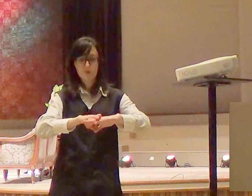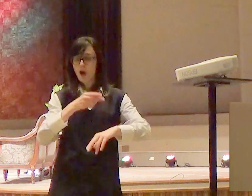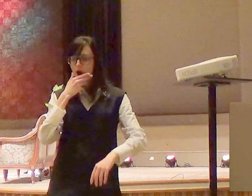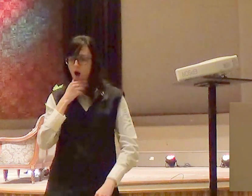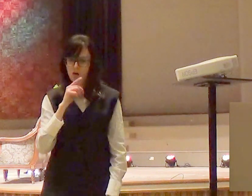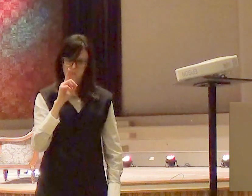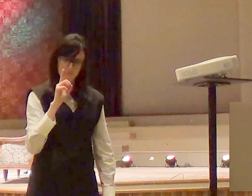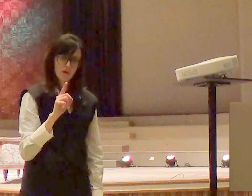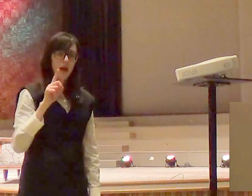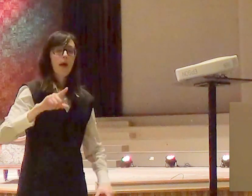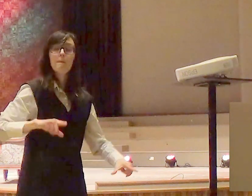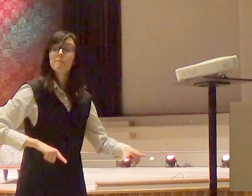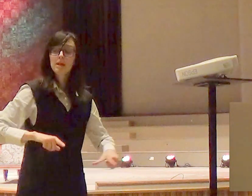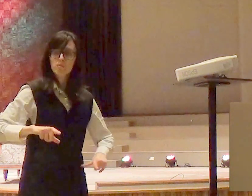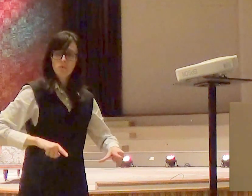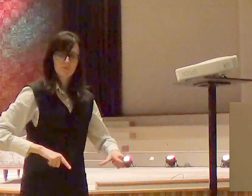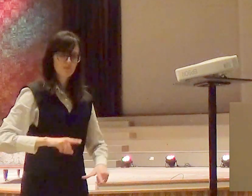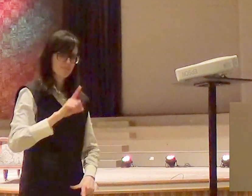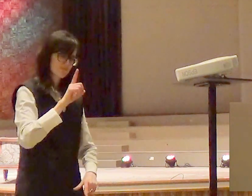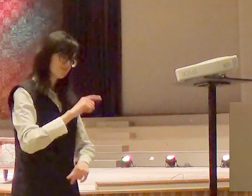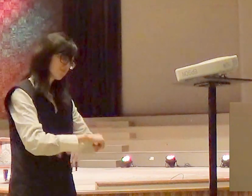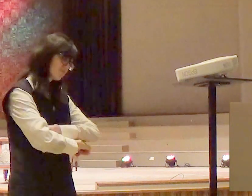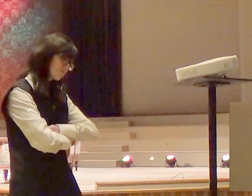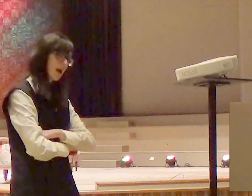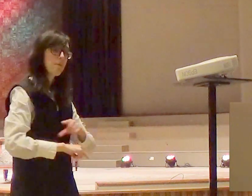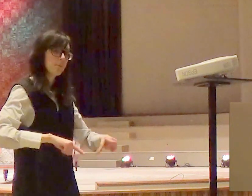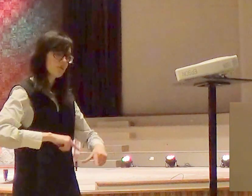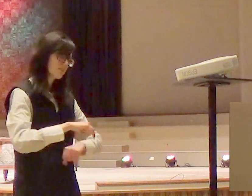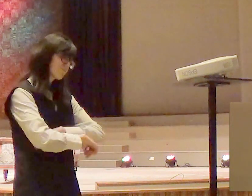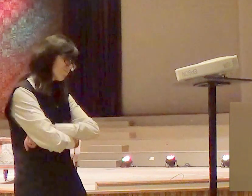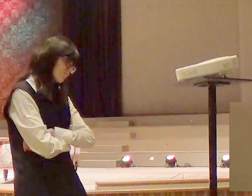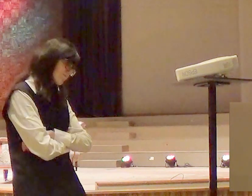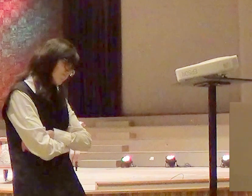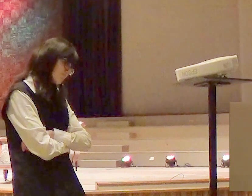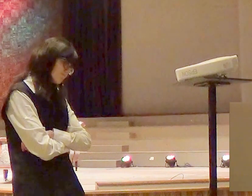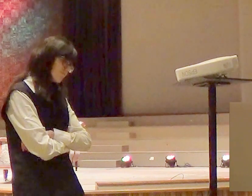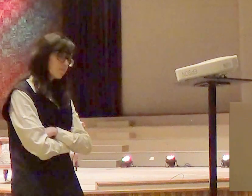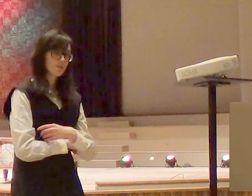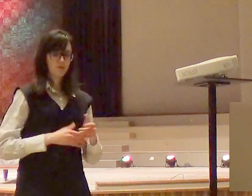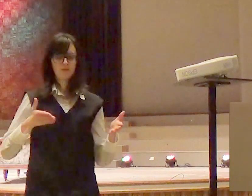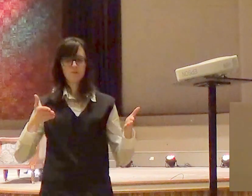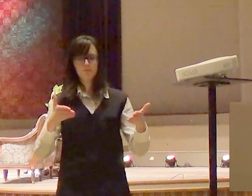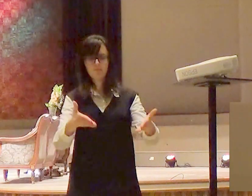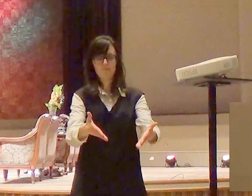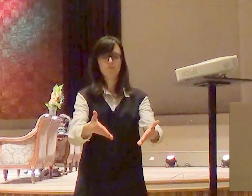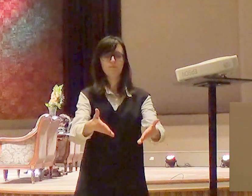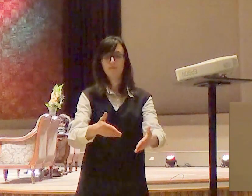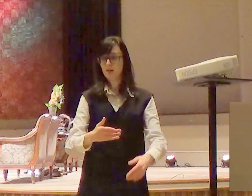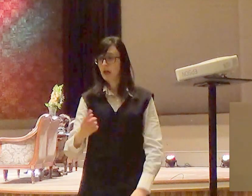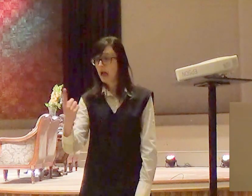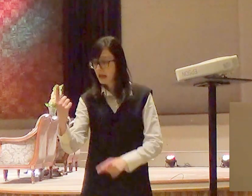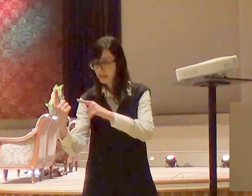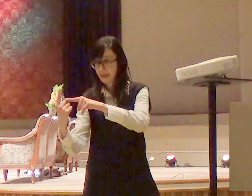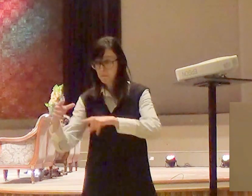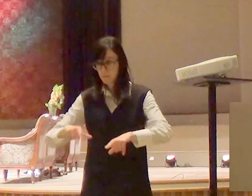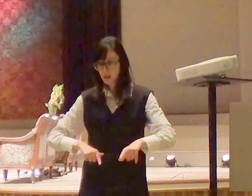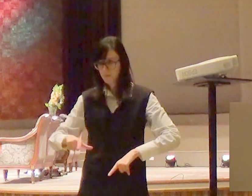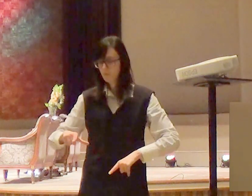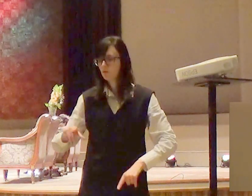moço e quando estava no meio daquele funeral esse moço primo falou assim